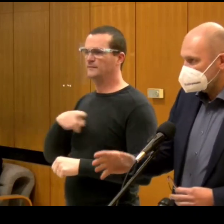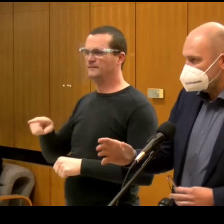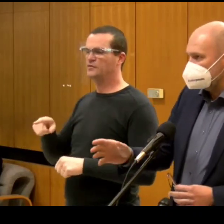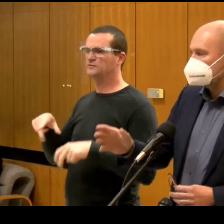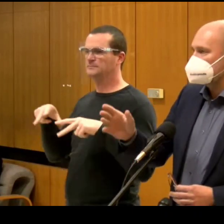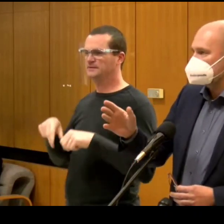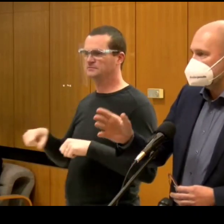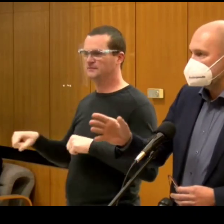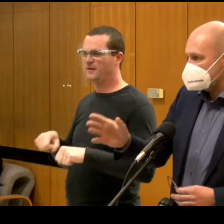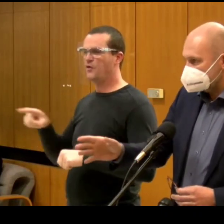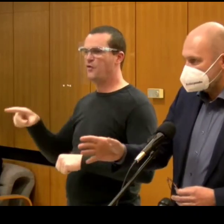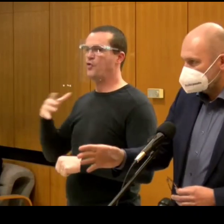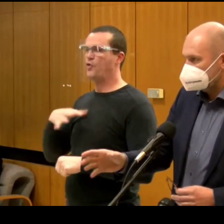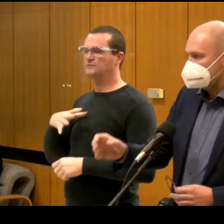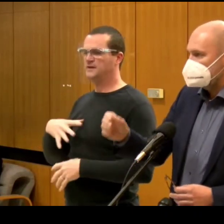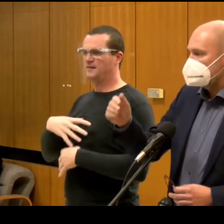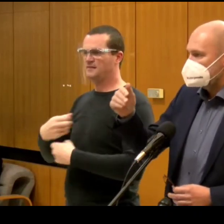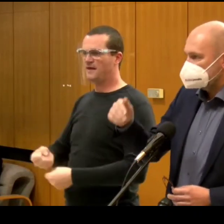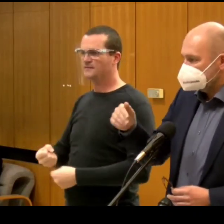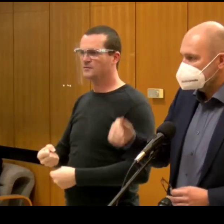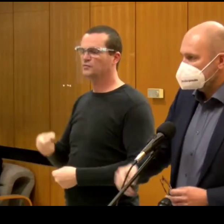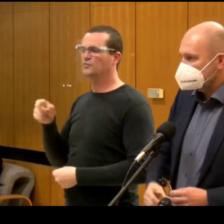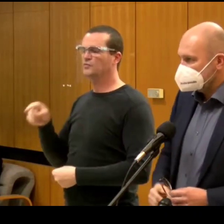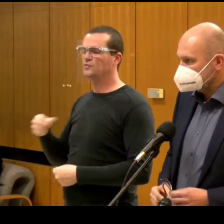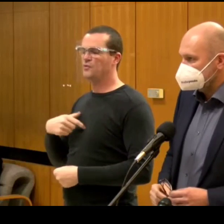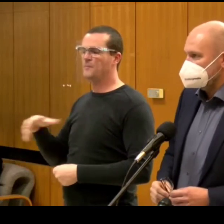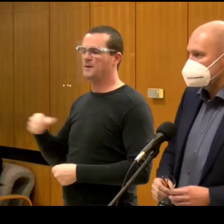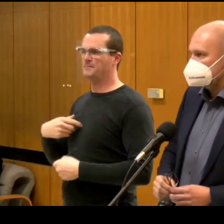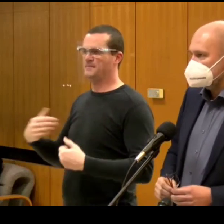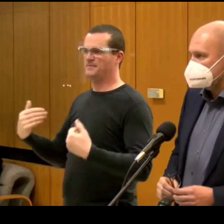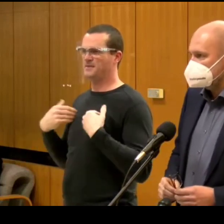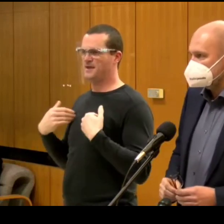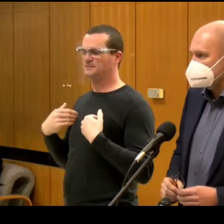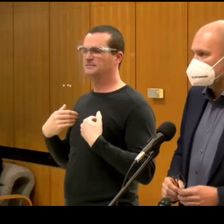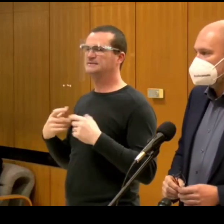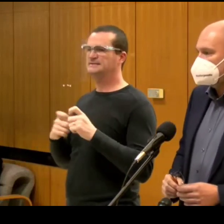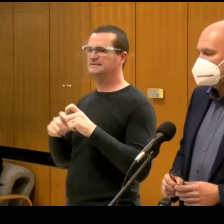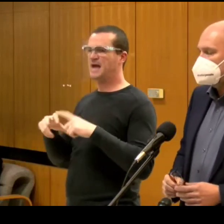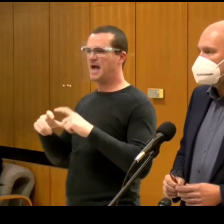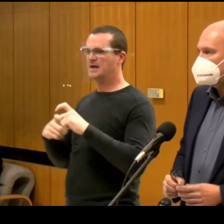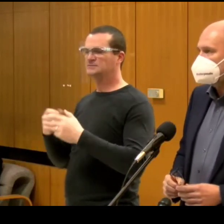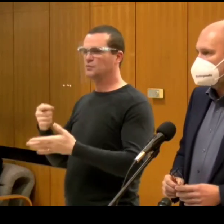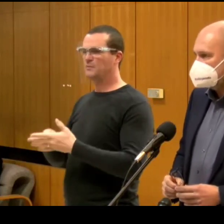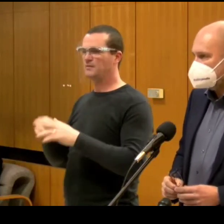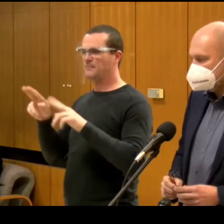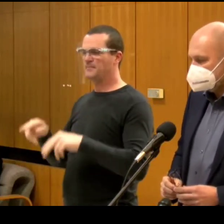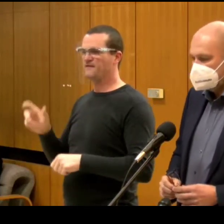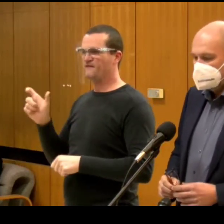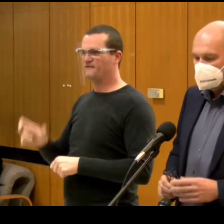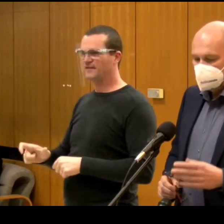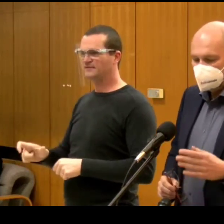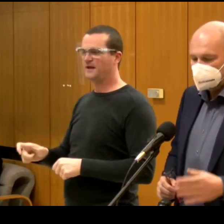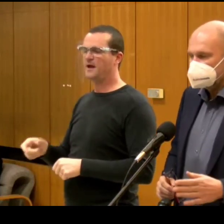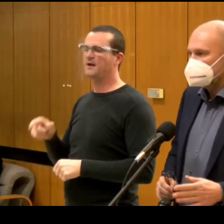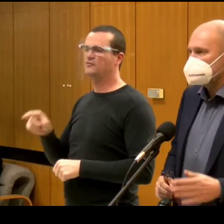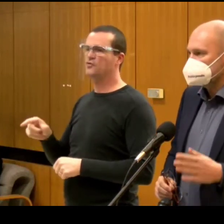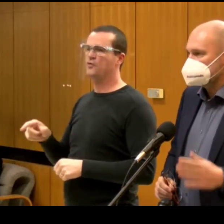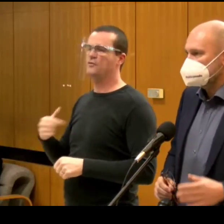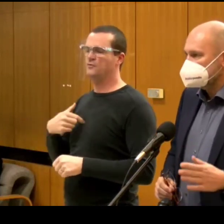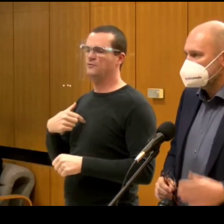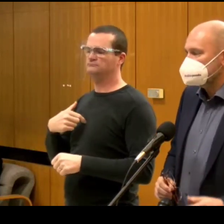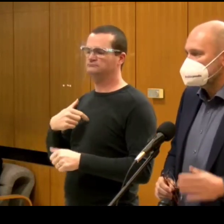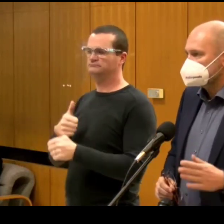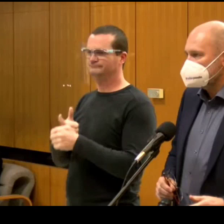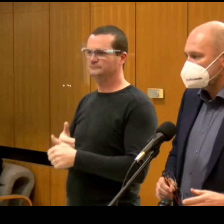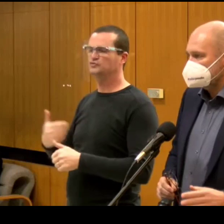premiéra, alebo on to chcel navrhnúť. Toto berieme na seba. Strana SAS uplatnila právo VETA, čím docielila, že